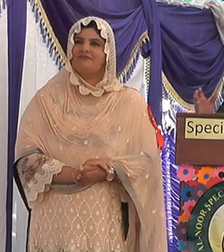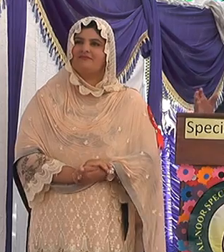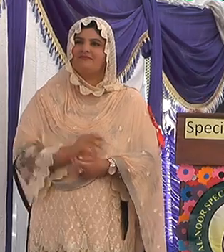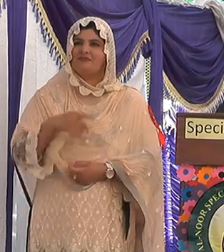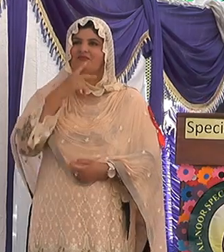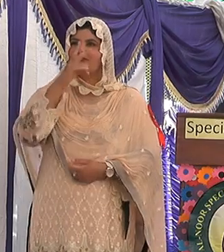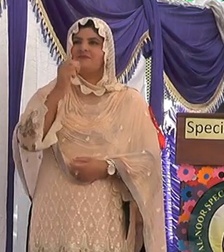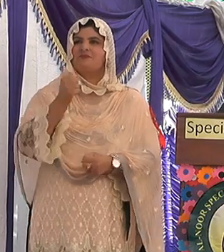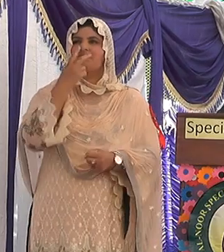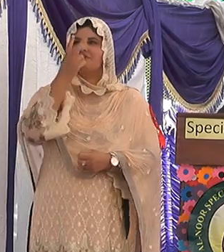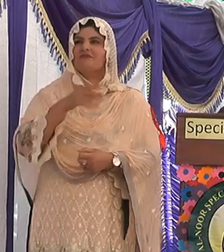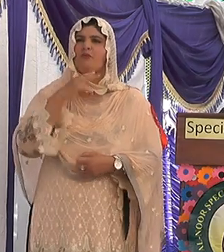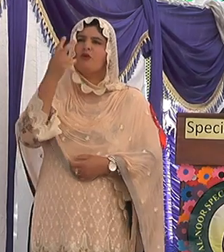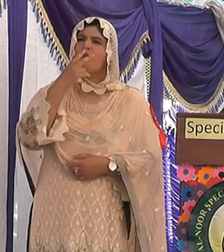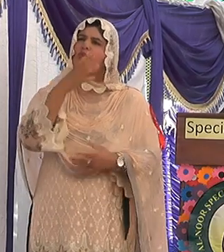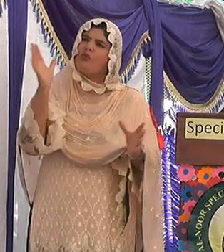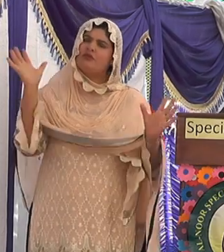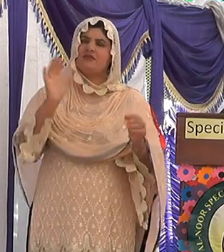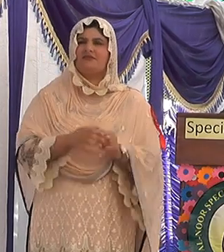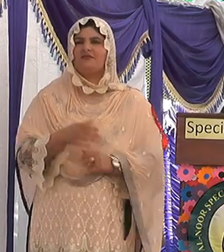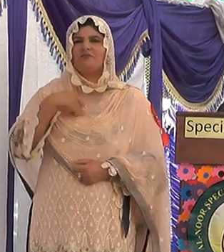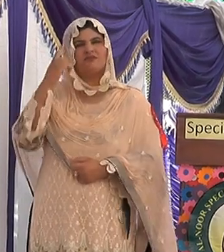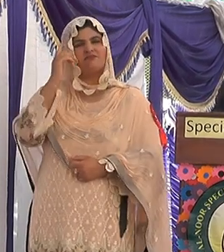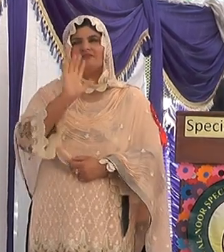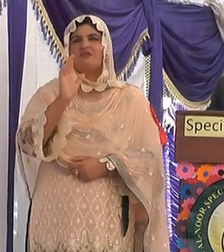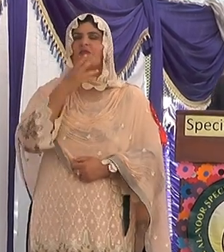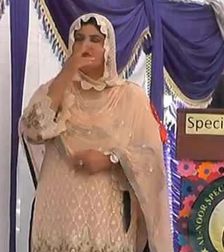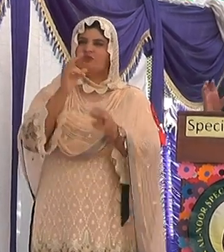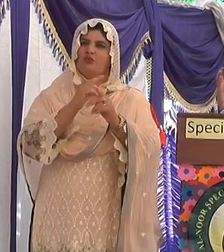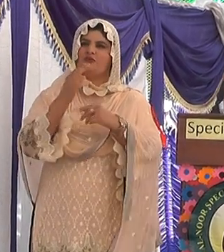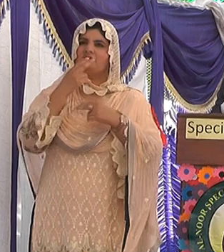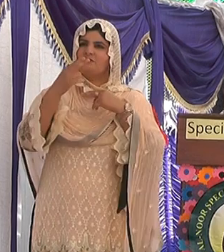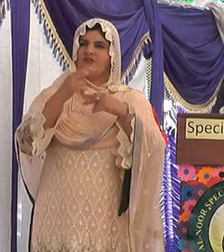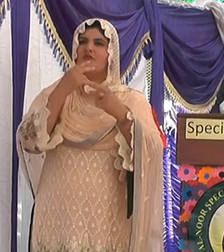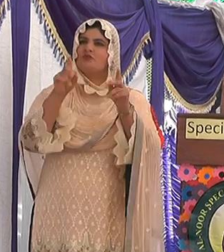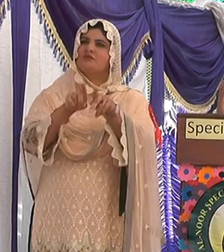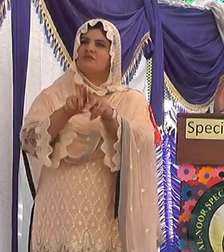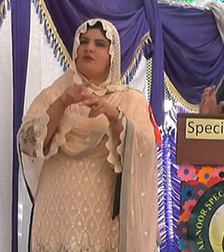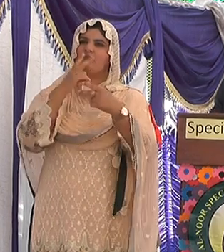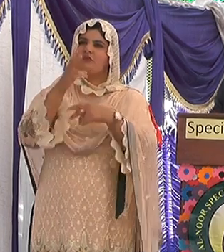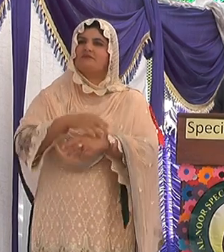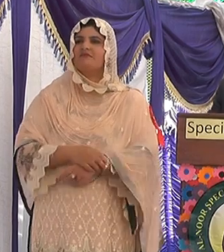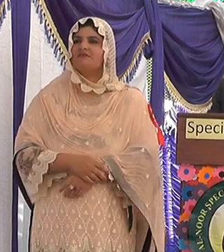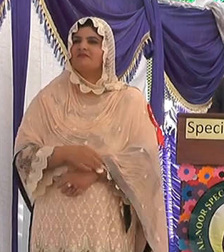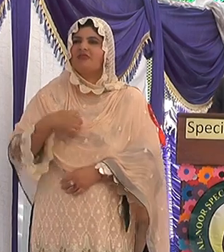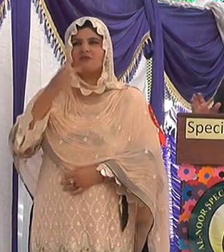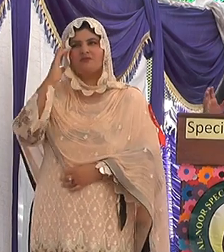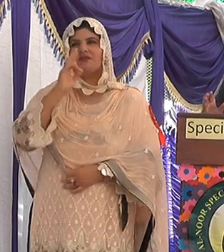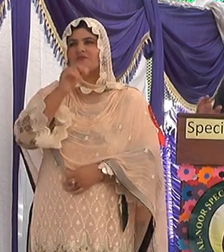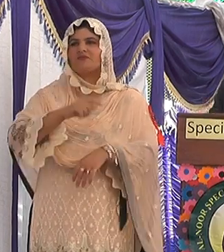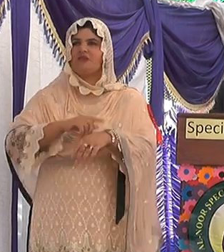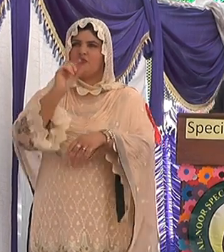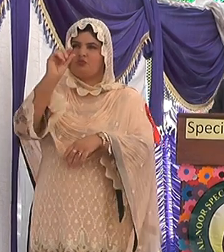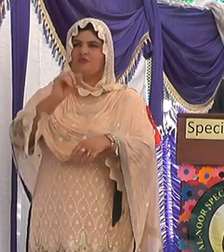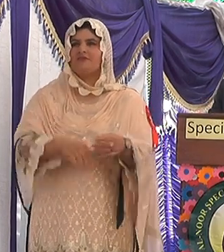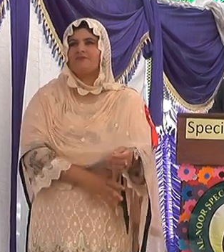بہن مقصد انجتماع میں باتیں تو بہت سی ہو سکتی ہیں مگر میں اپنے گفتگو چند نکات تک محدود رکھوں گا کیونکہ مجھے بتایا جا ہے کہ